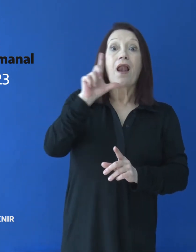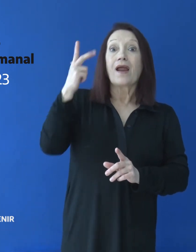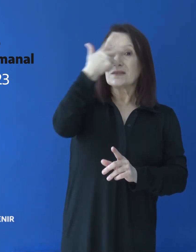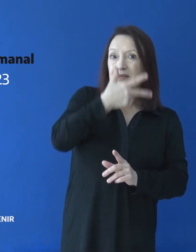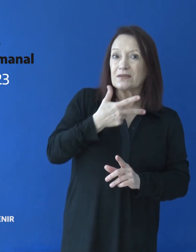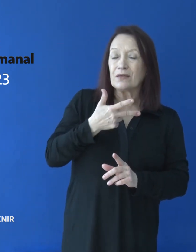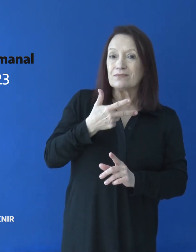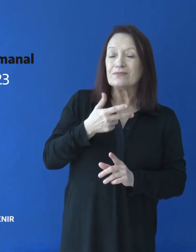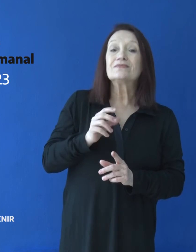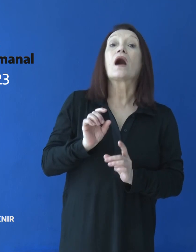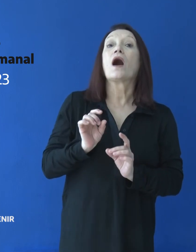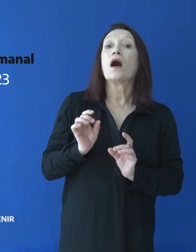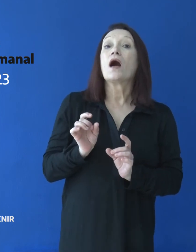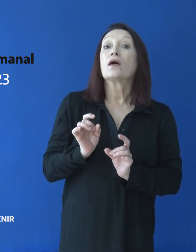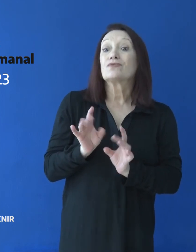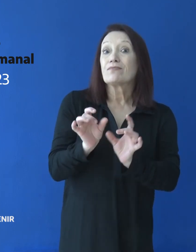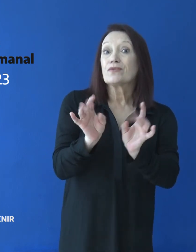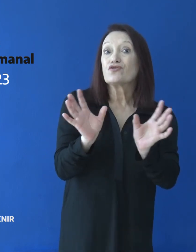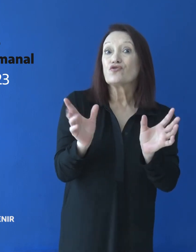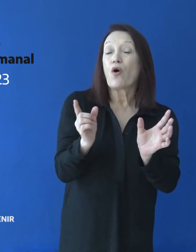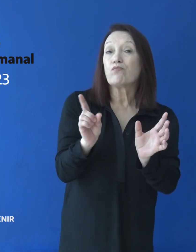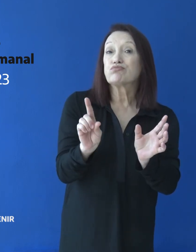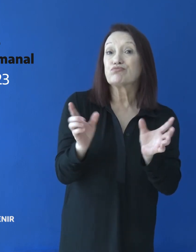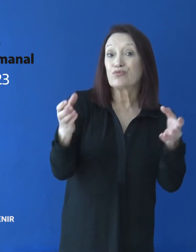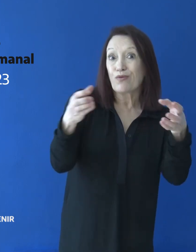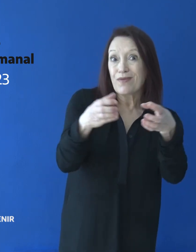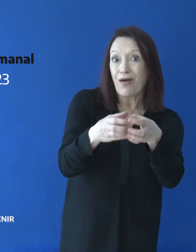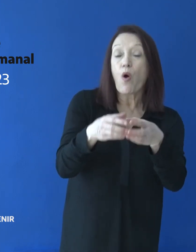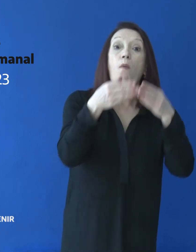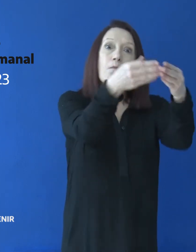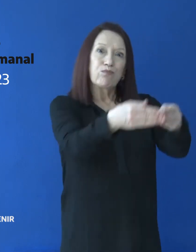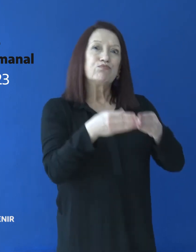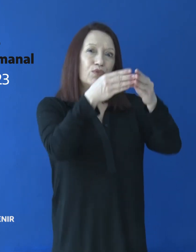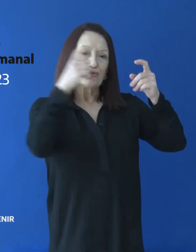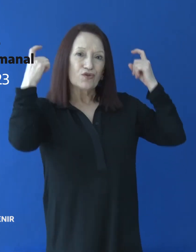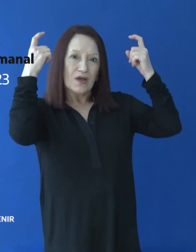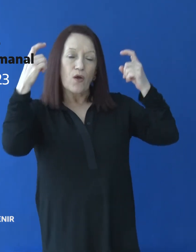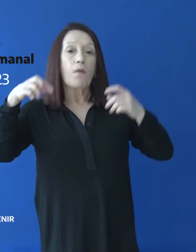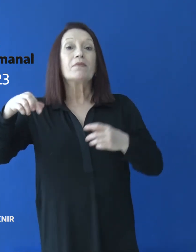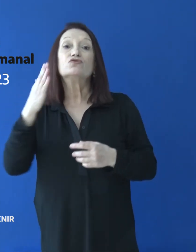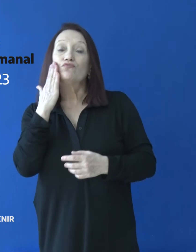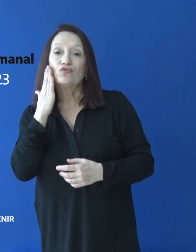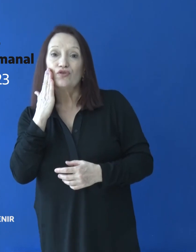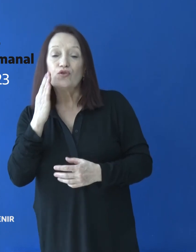Transmisión por Conglomerado, Puerto Deseado, Perito Moreno, Brote en Minera,